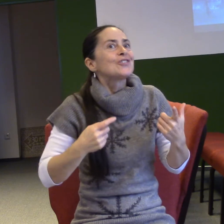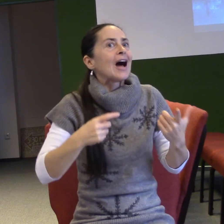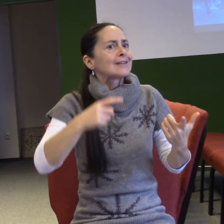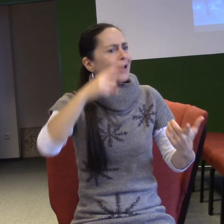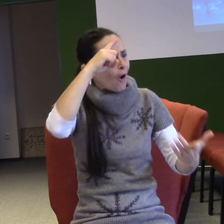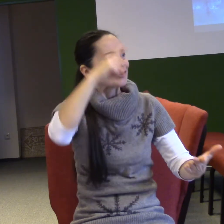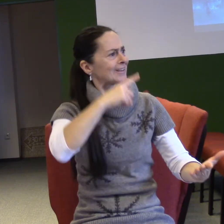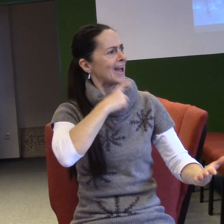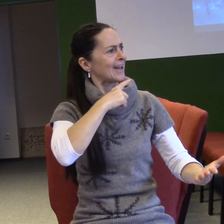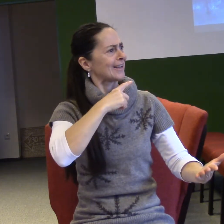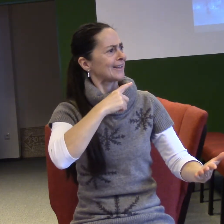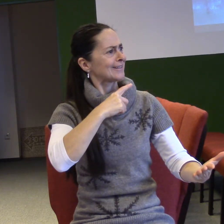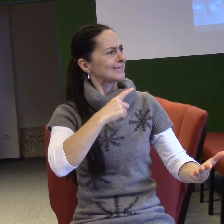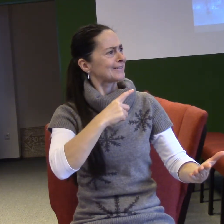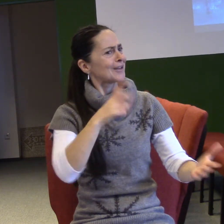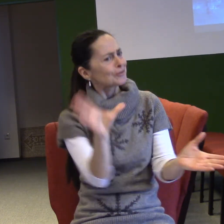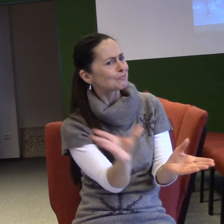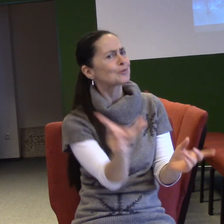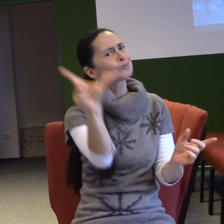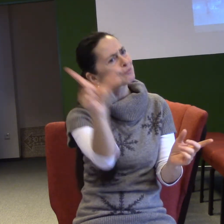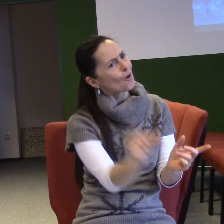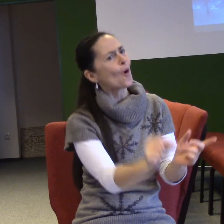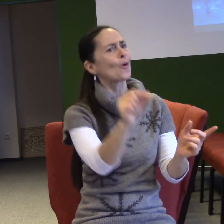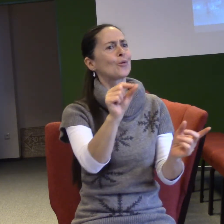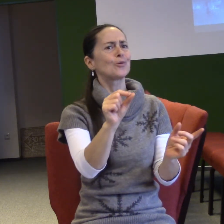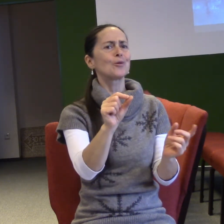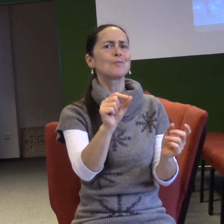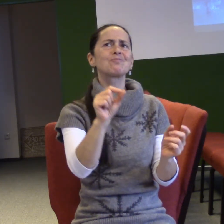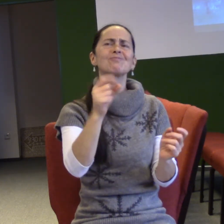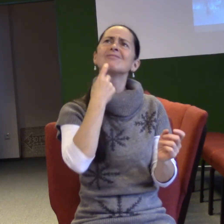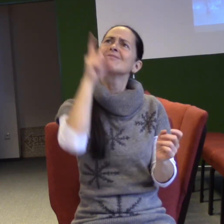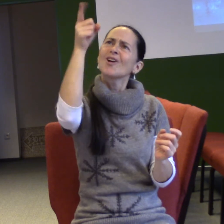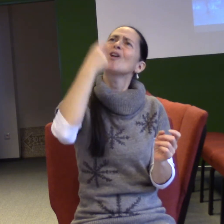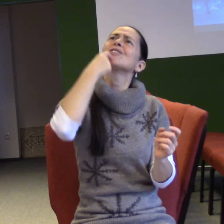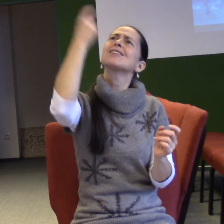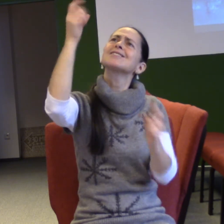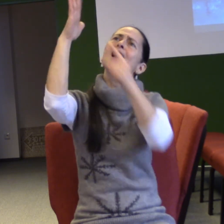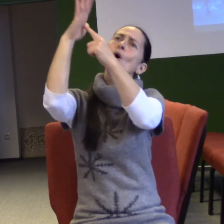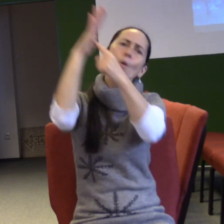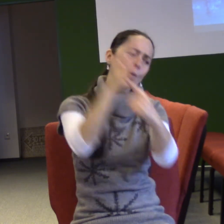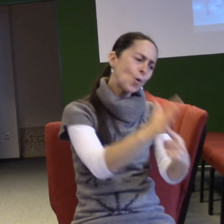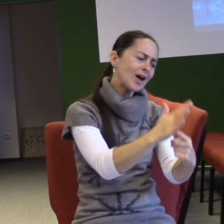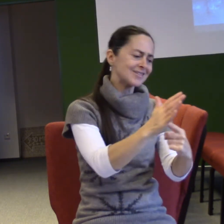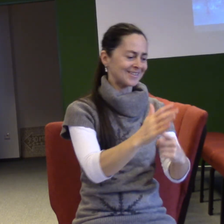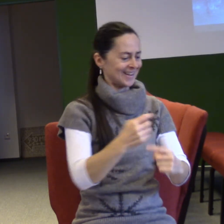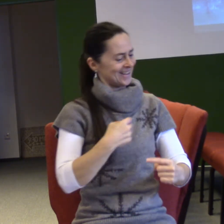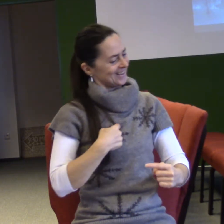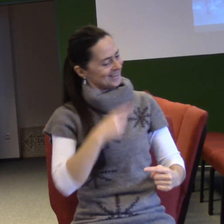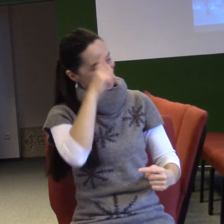On vám chce dokazovat, že je dobrý a milující otec a o Vánocích to můžu říct. On vás chce rozmazlovat,